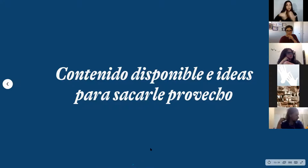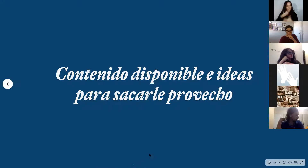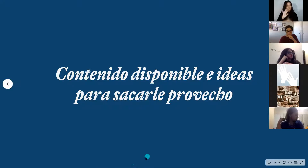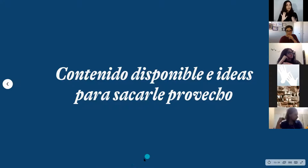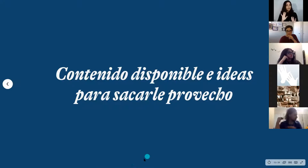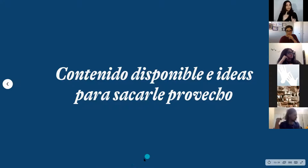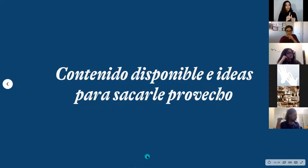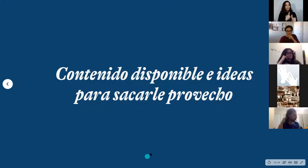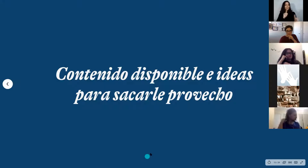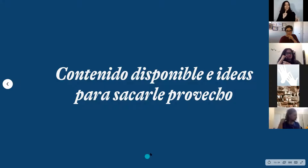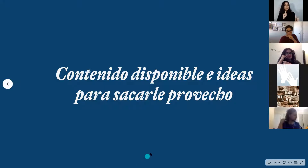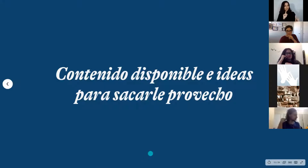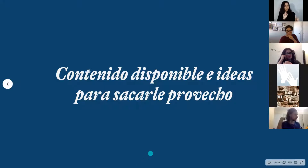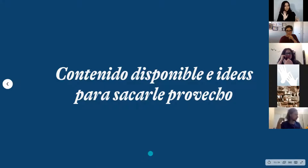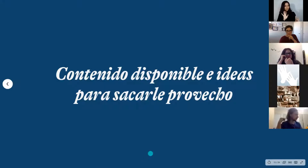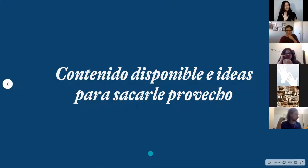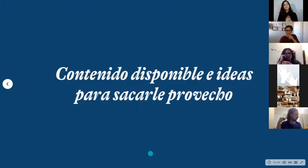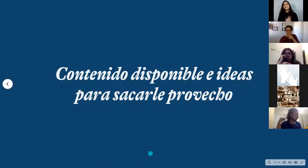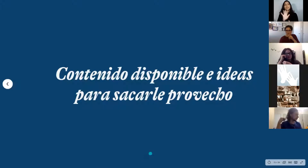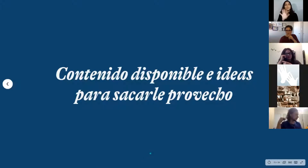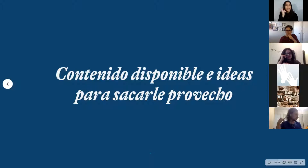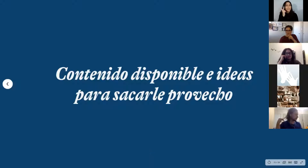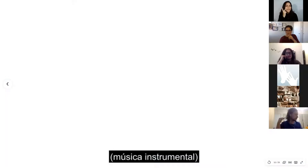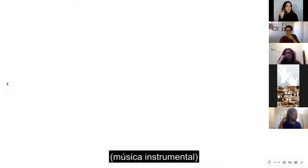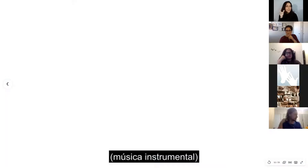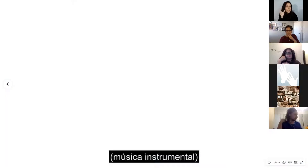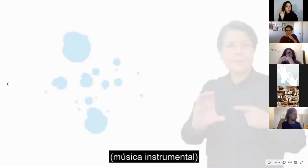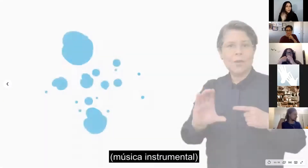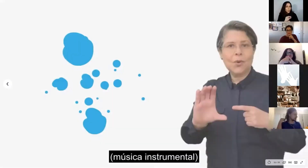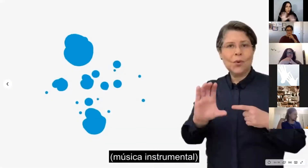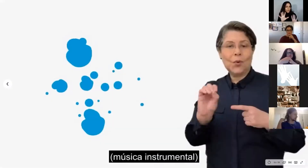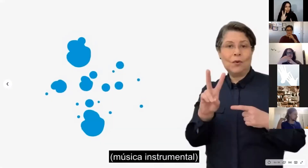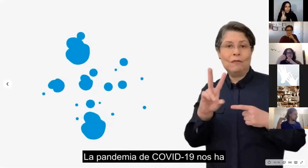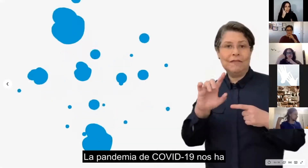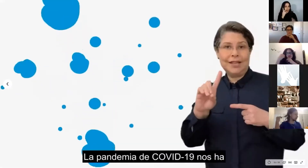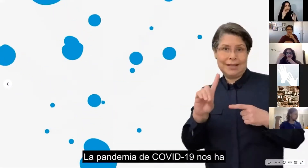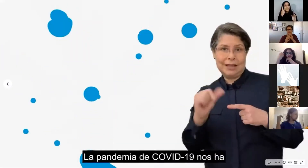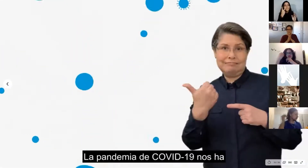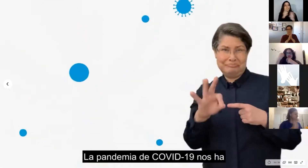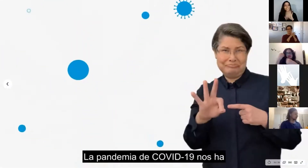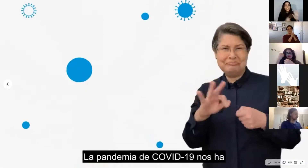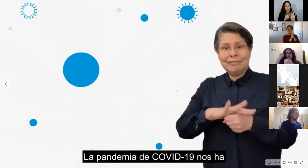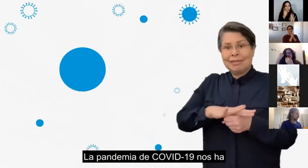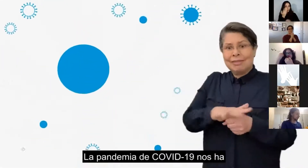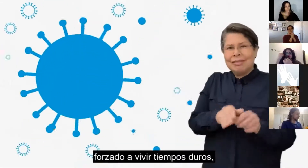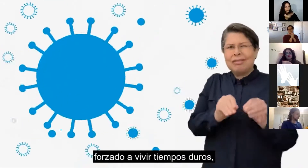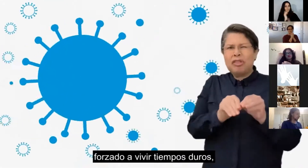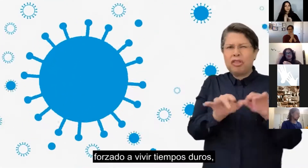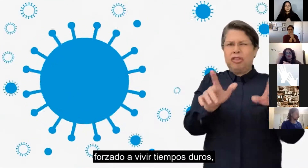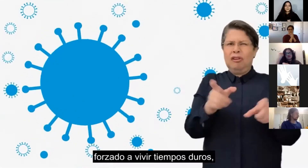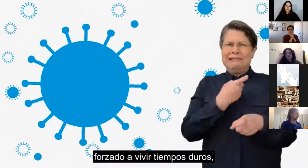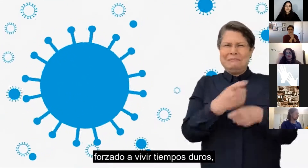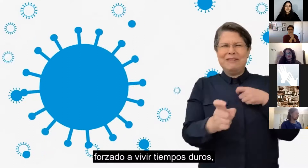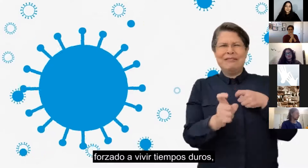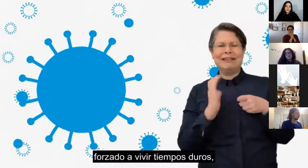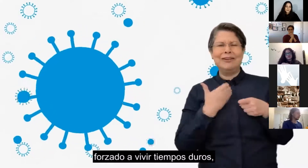sonido está prendido y entonces lo comparto. La pandemia de COVID-19 nos ha forzado